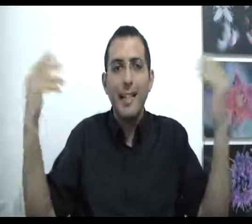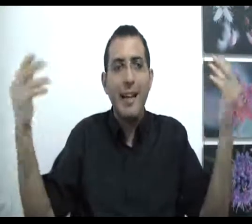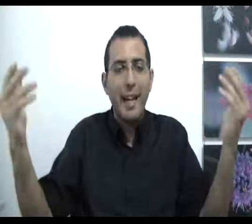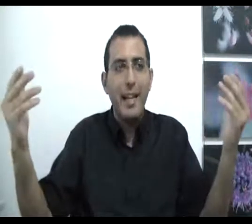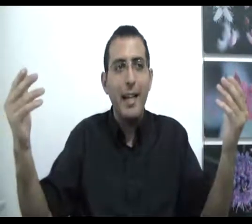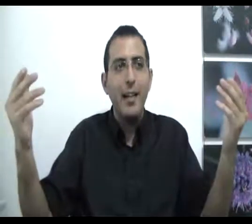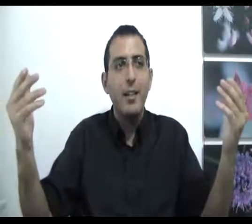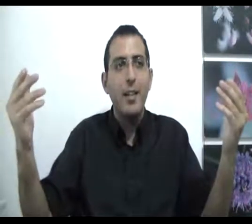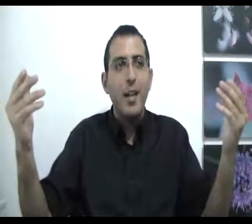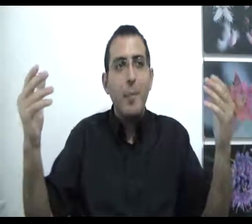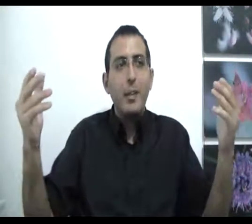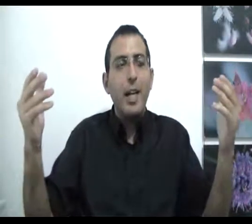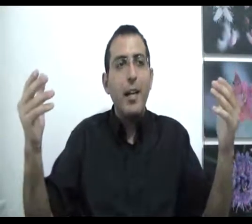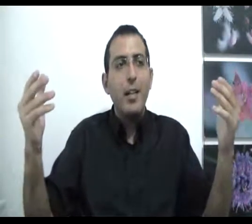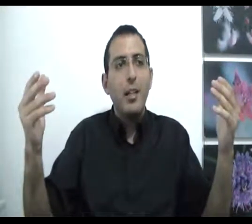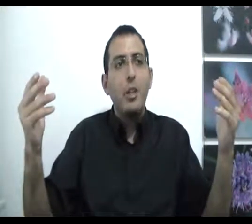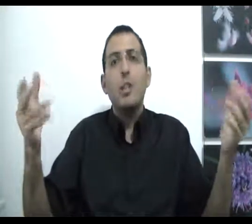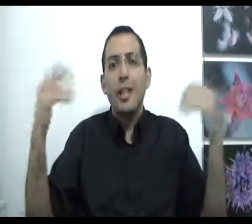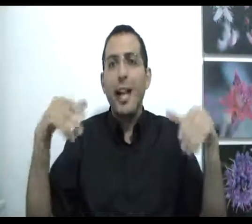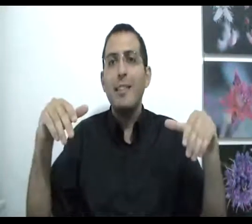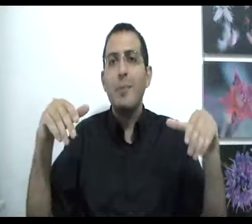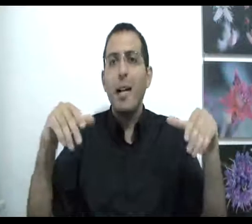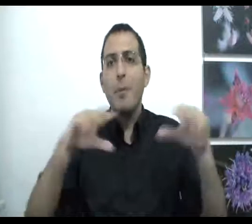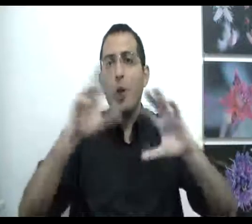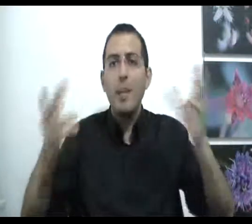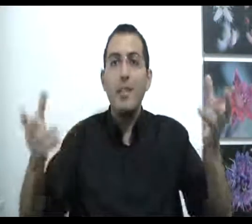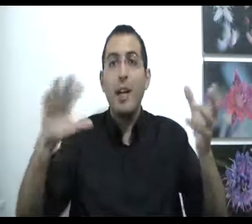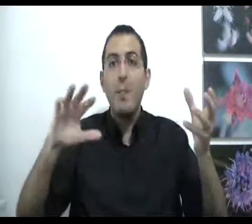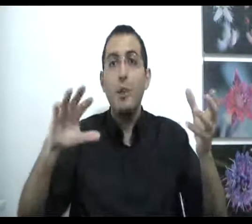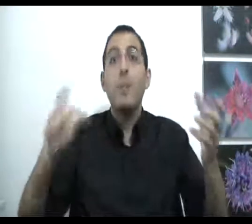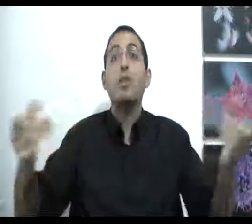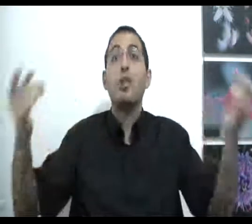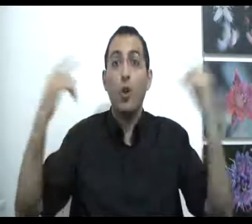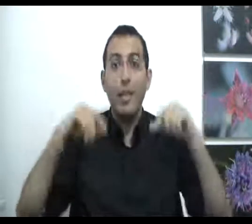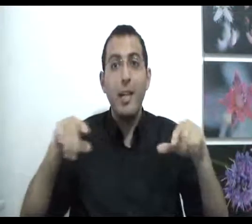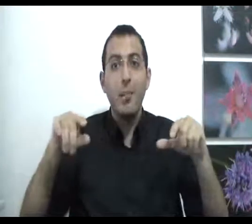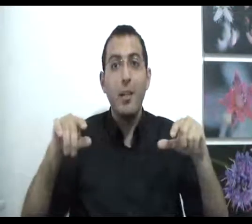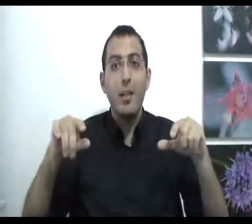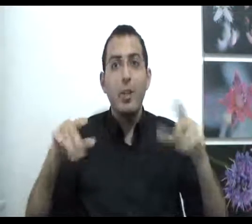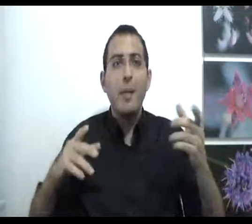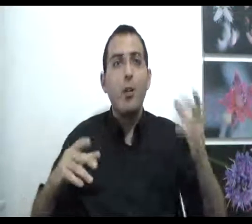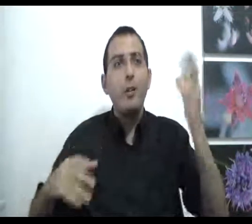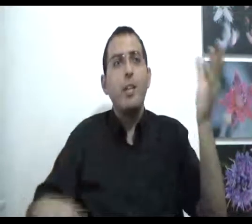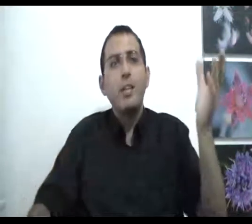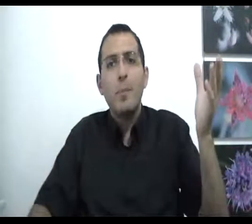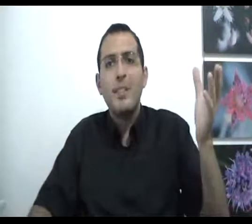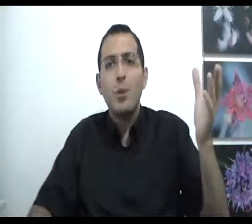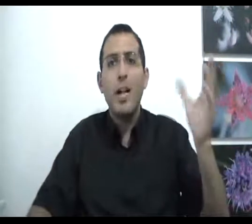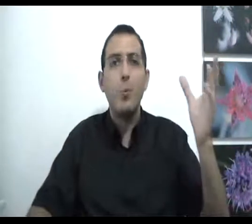להתרגל אליה מאשר שתשקר את עצמך בכל מיני דברים שהם שגעוניים זאת אומרת לא יצוייר שהמציאות שלנו היא